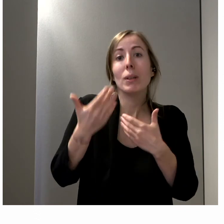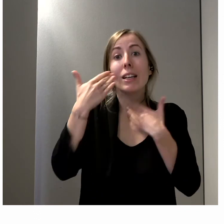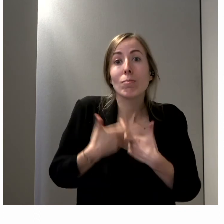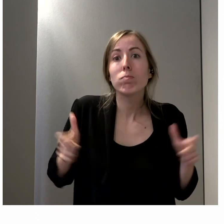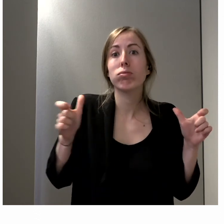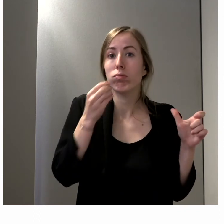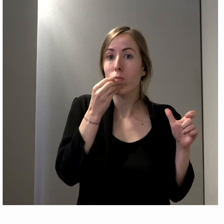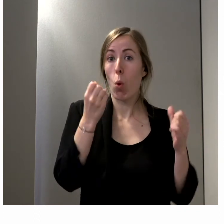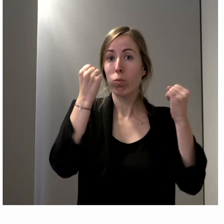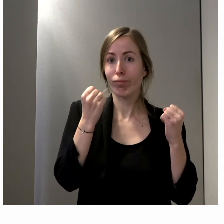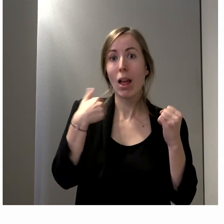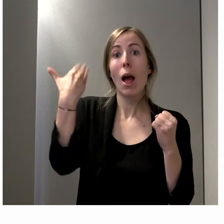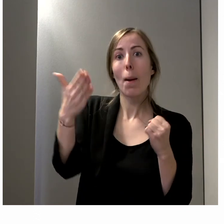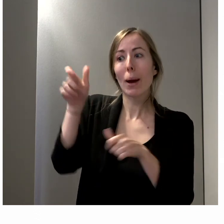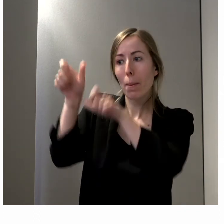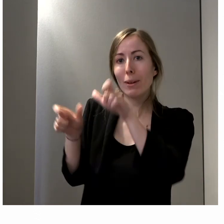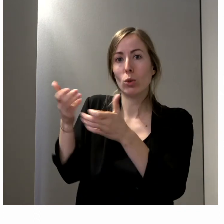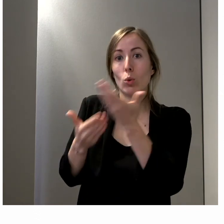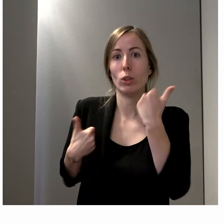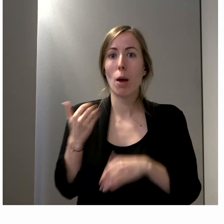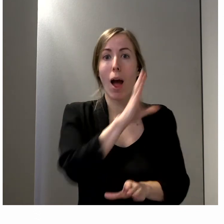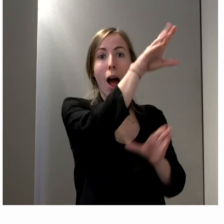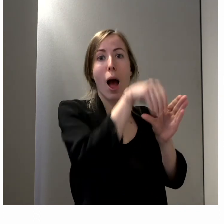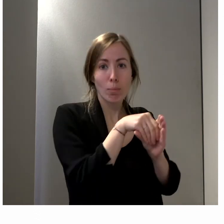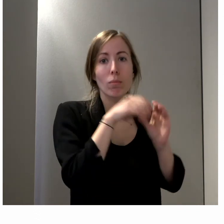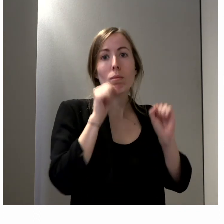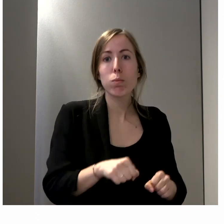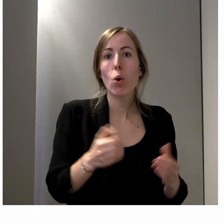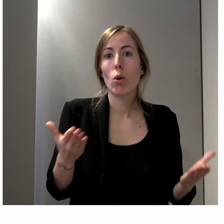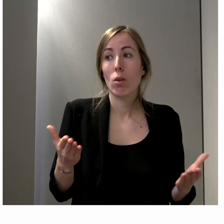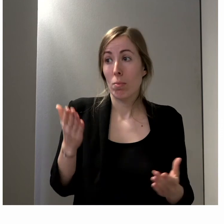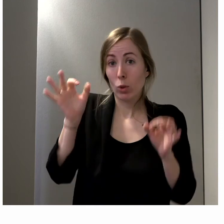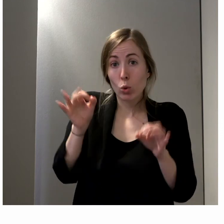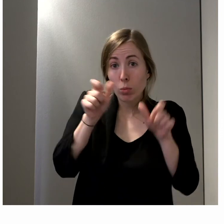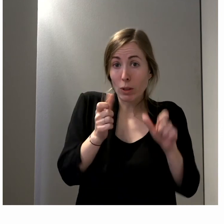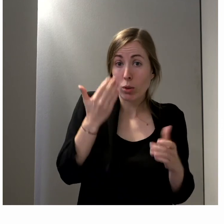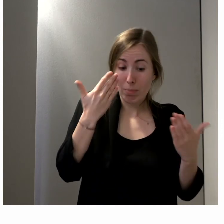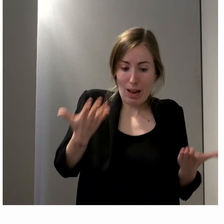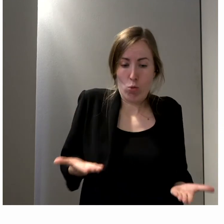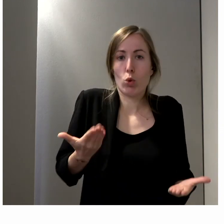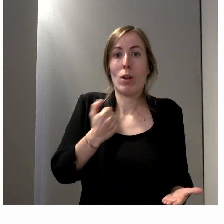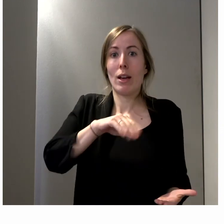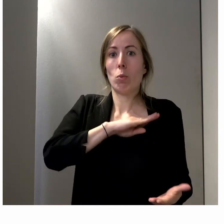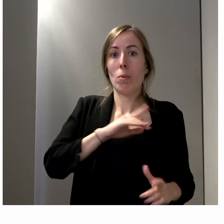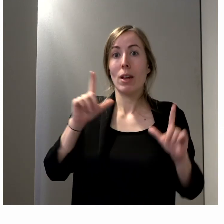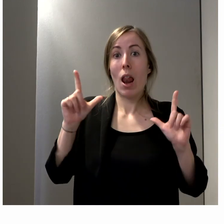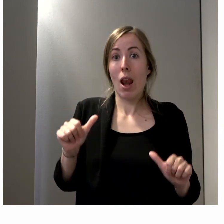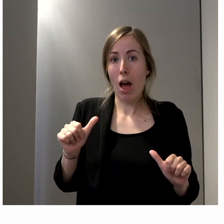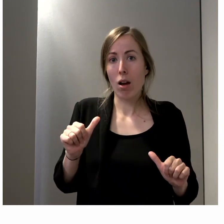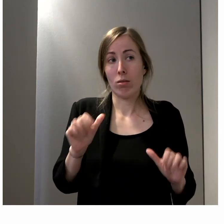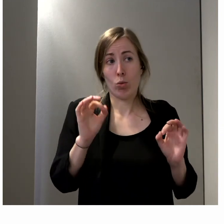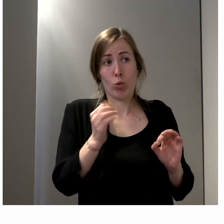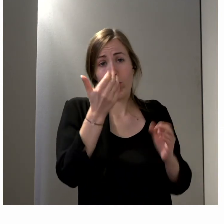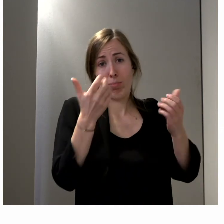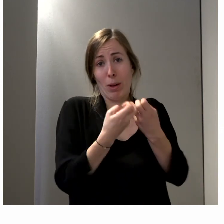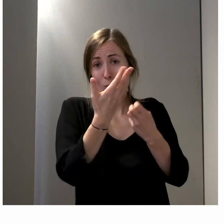à fait bien, en tant que personnes concernées, investies avec des responsabilités importantes, vous nous avez parfaitement bien